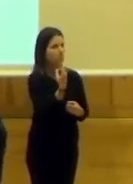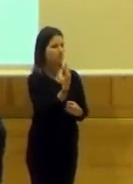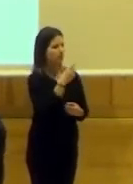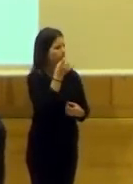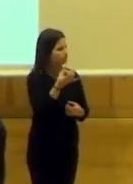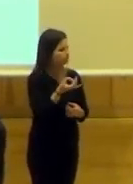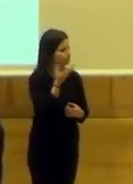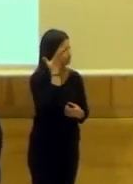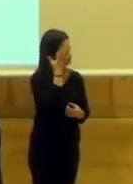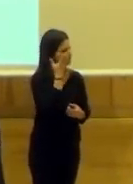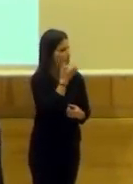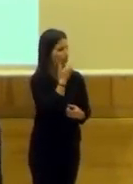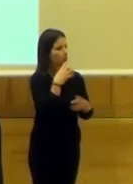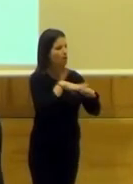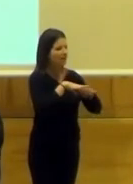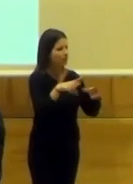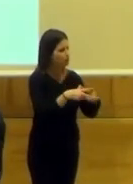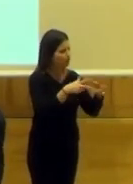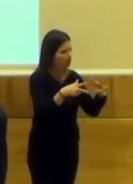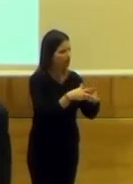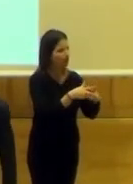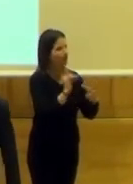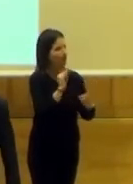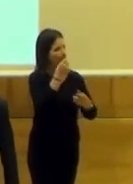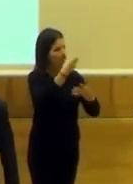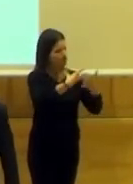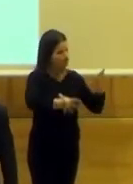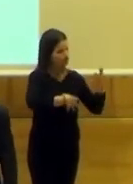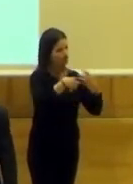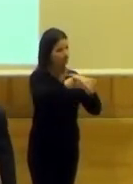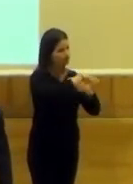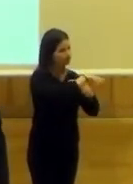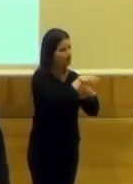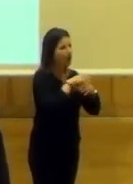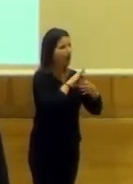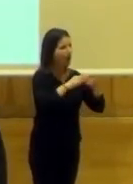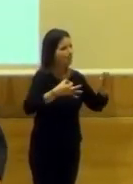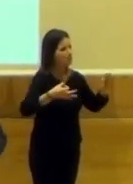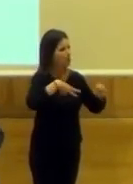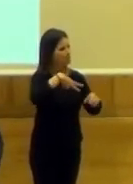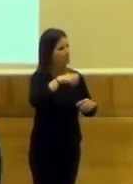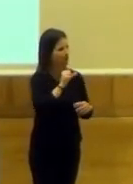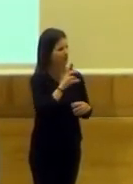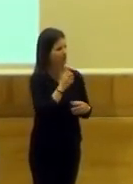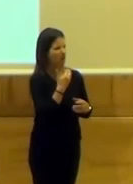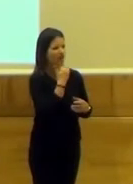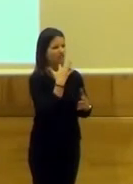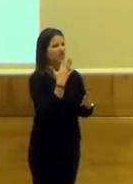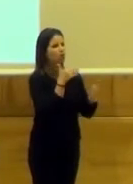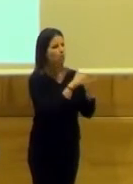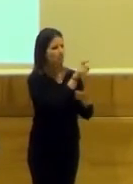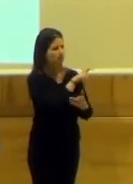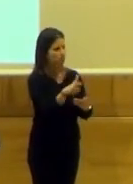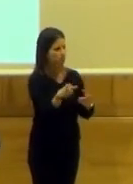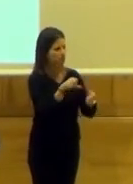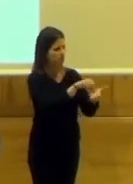iniciativas que desarrollamos, como las redes sociales. Tenemos una lista de distribución de Vigo de la Madra, que se acerca a las 5.000 personas en la ciudad de Granada.